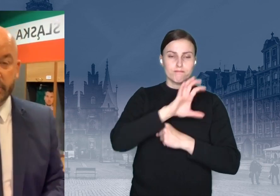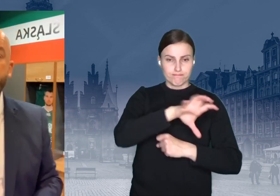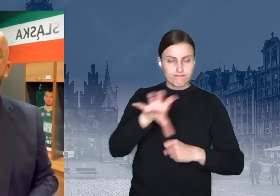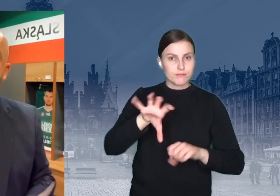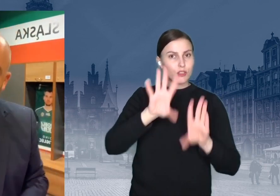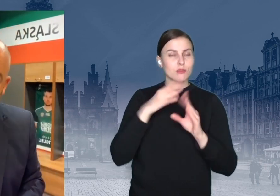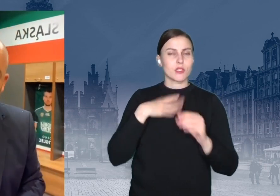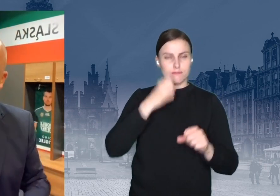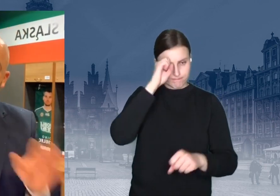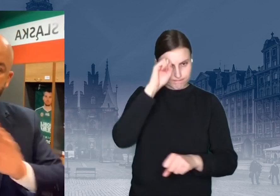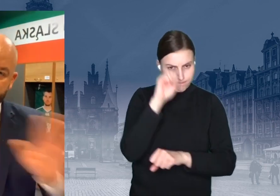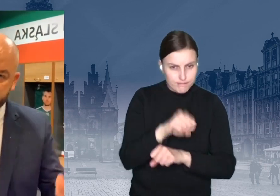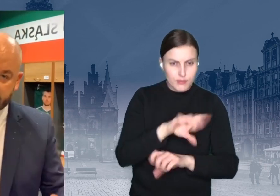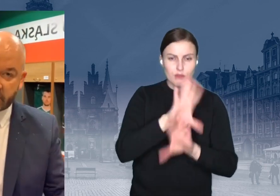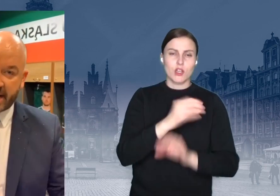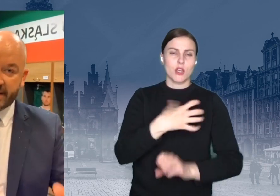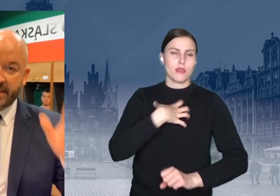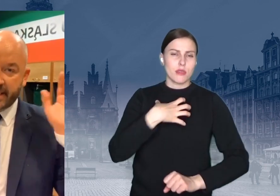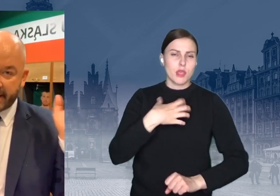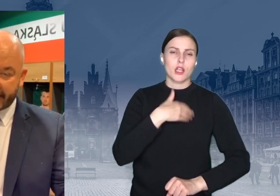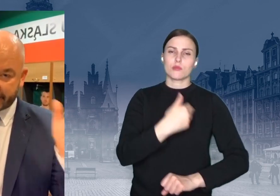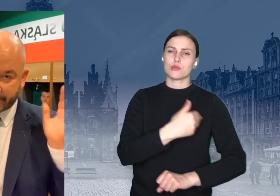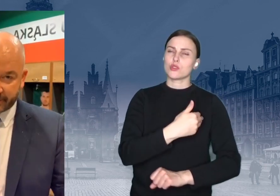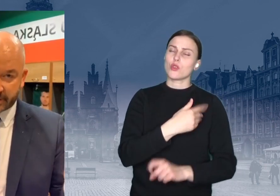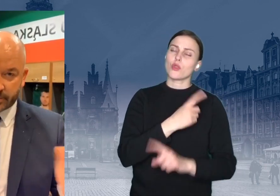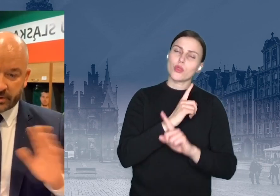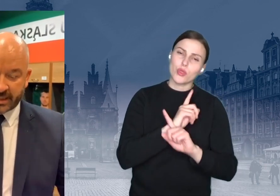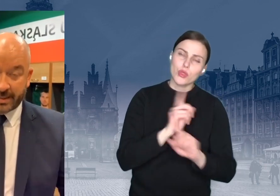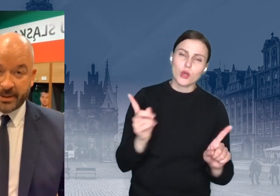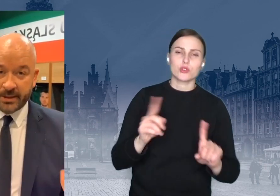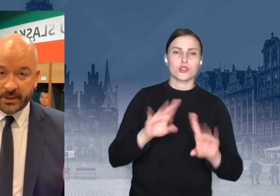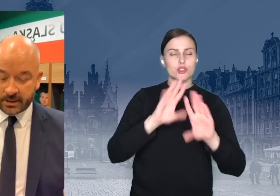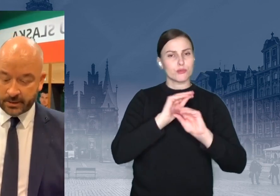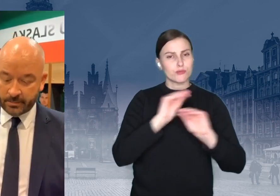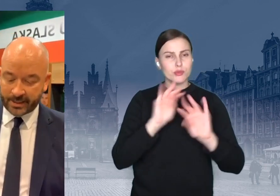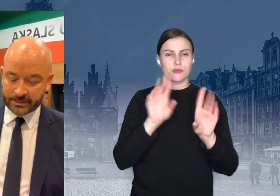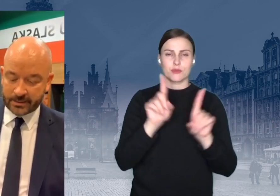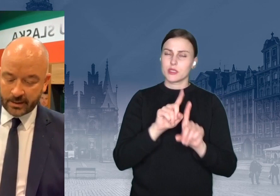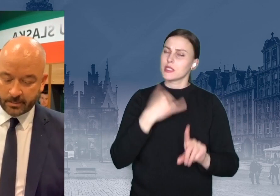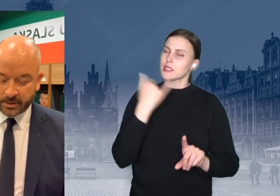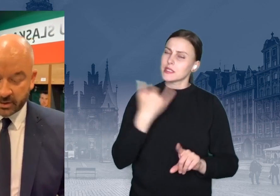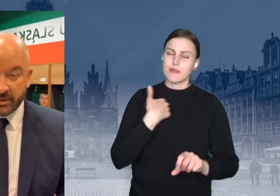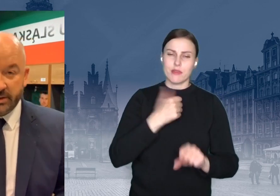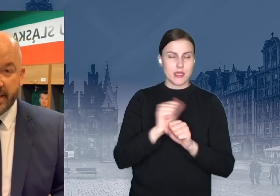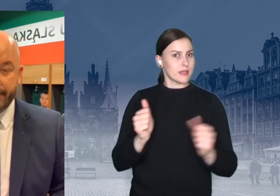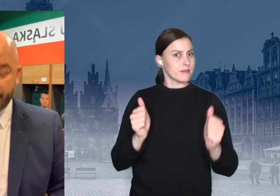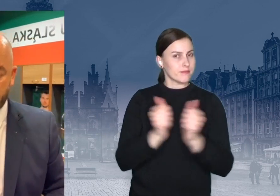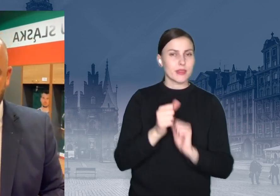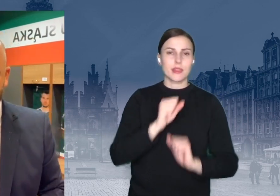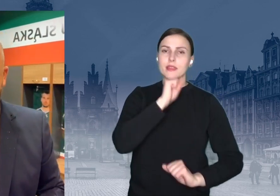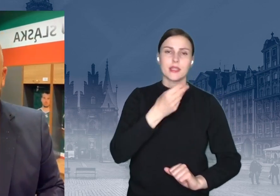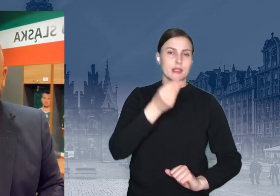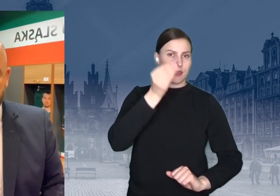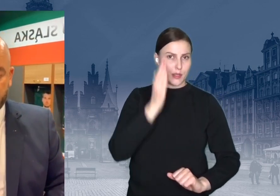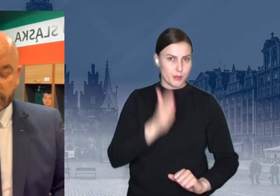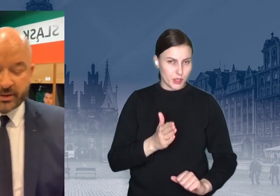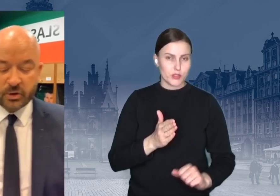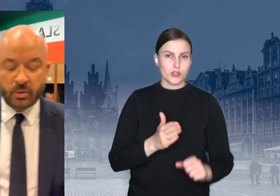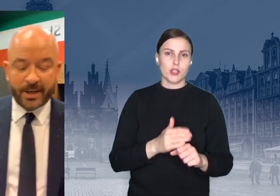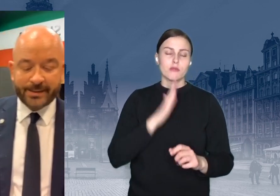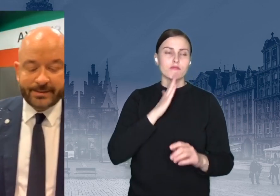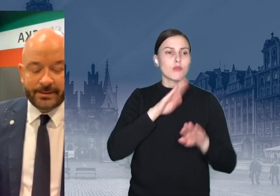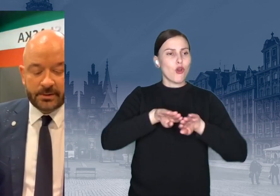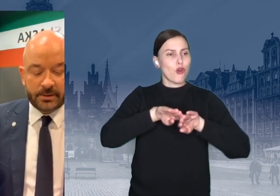dyrektorom naszych szkół, wszystkim nauczycielom. Jesteście kochani, ja jestem zawsze z nauczycielami i nikt nas, moi drodzy, nie rozdzieli.